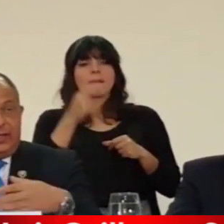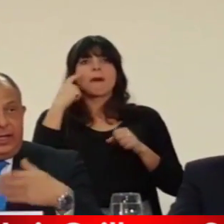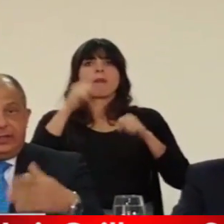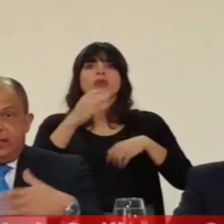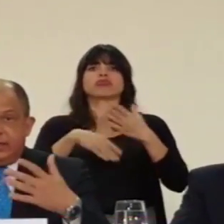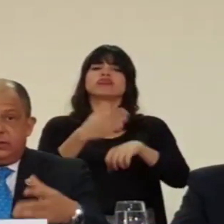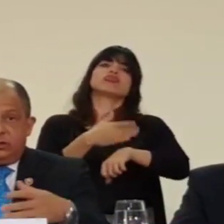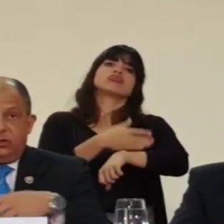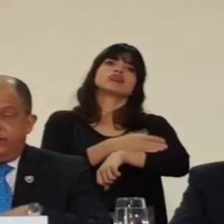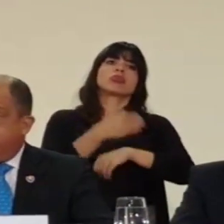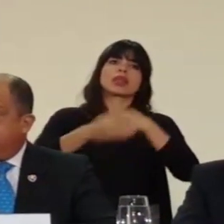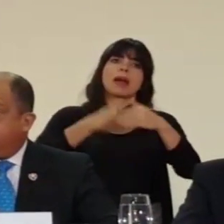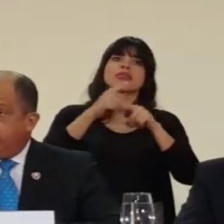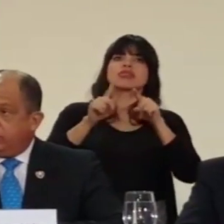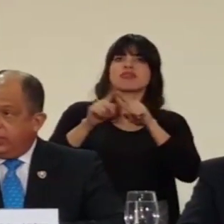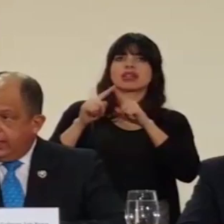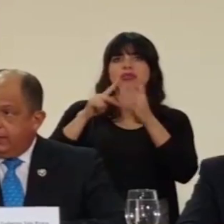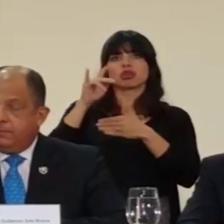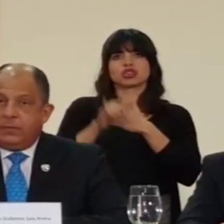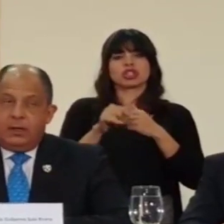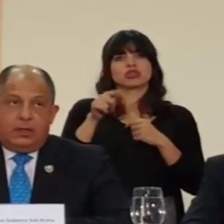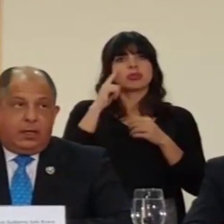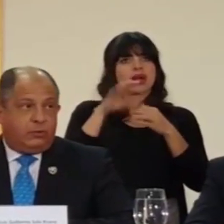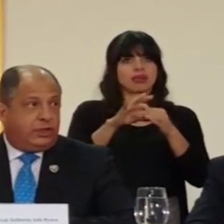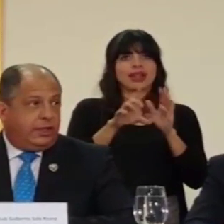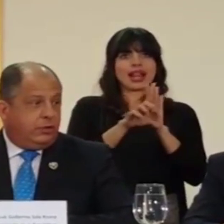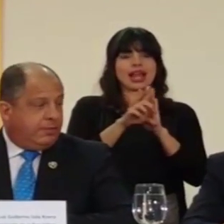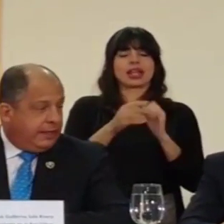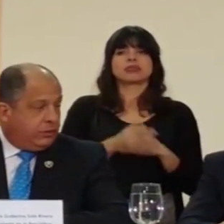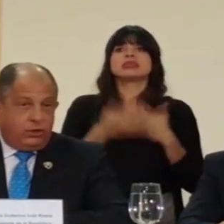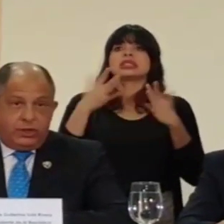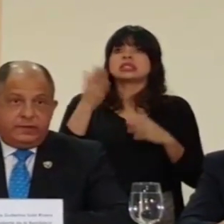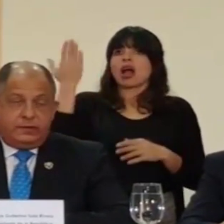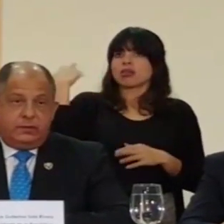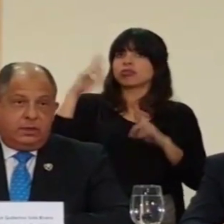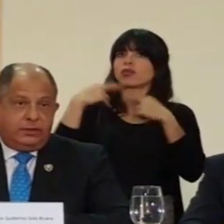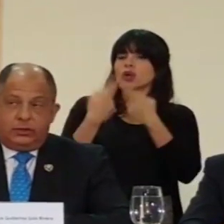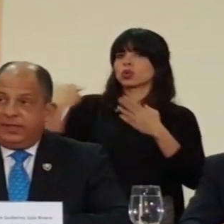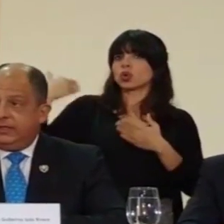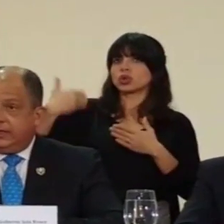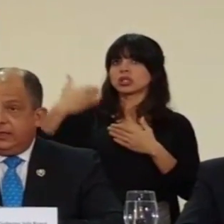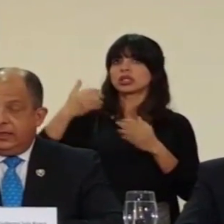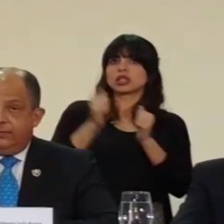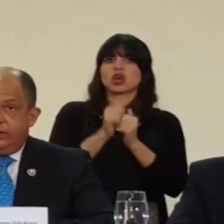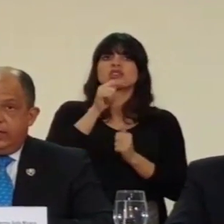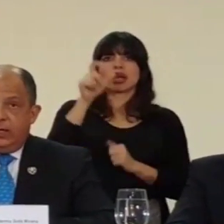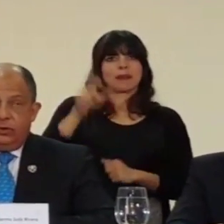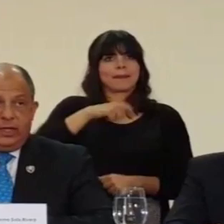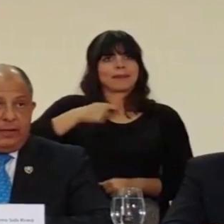avanzar en la tramitación de los diferentes proyectos del río. Hemos tenido varias reuniones con el señor presidente